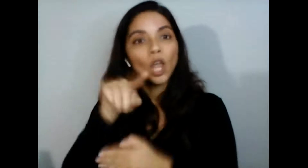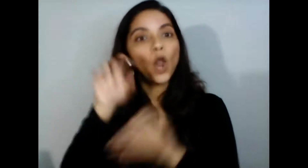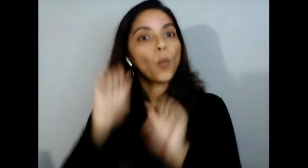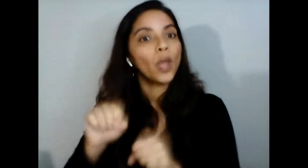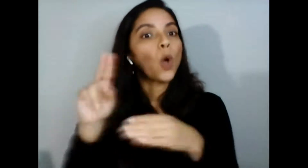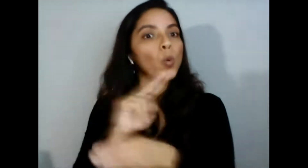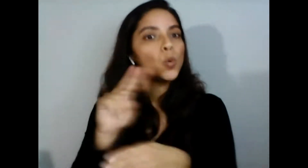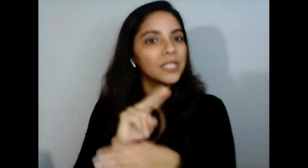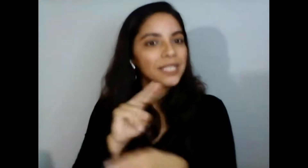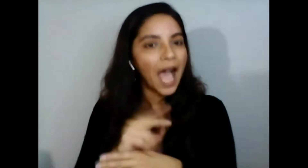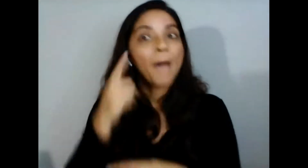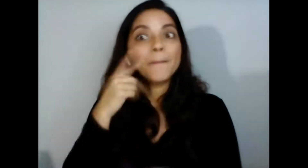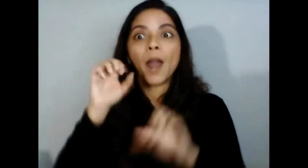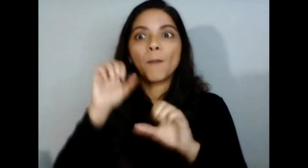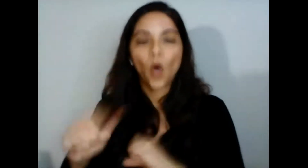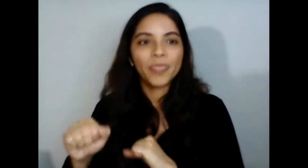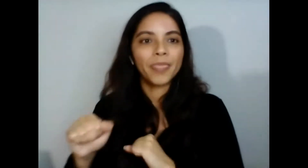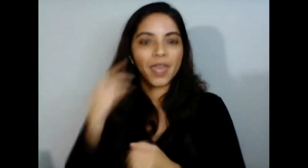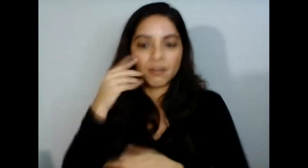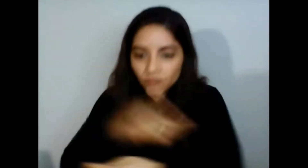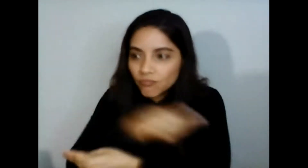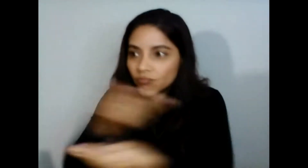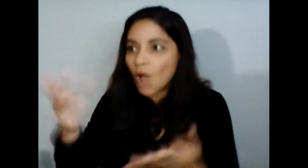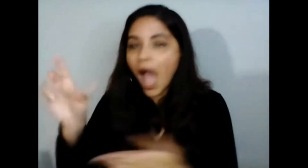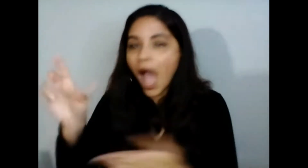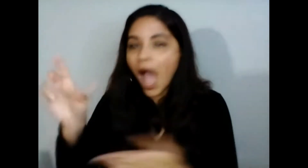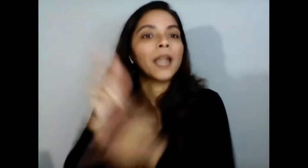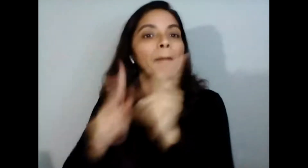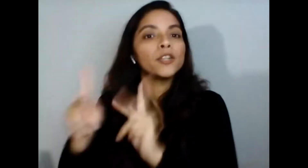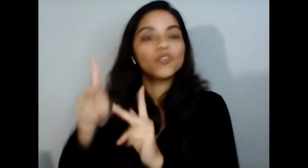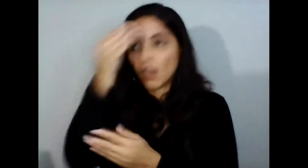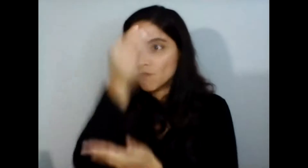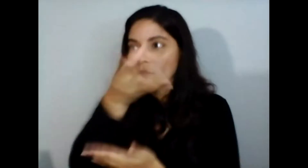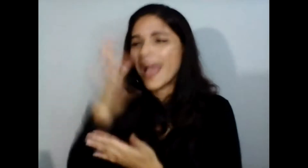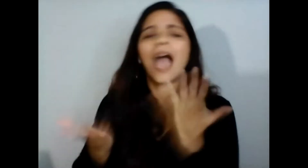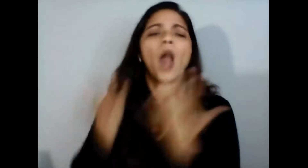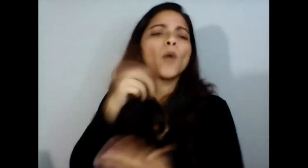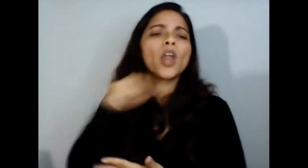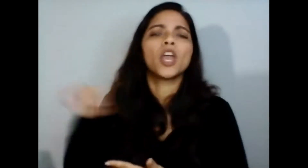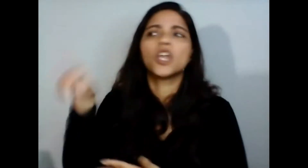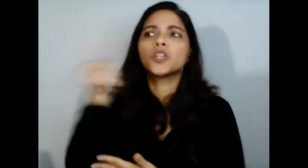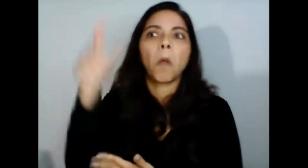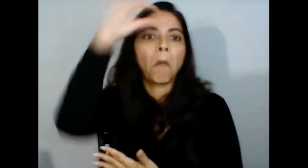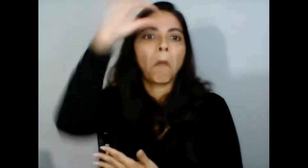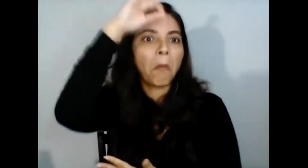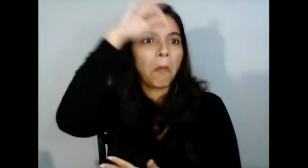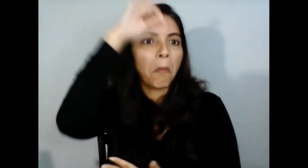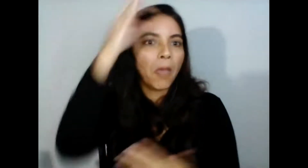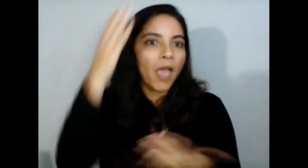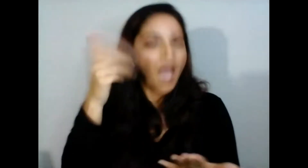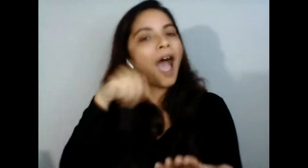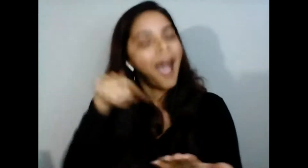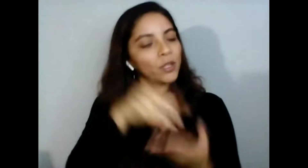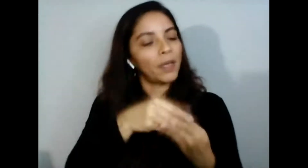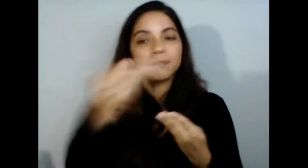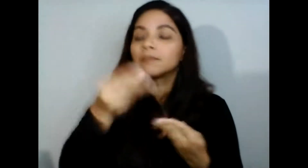recursos para llegar a estas personas que quizás no van a consumir la información a través de